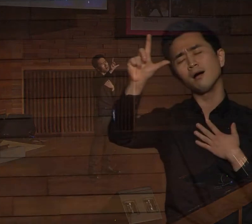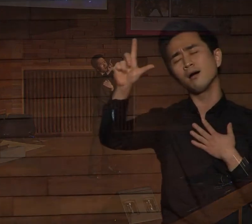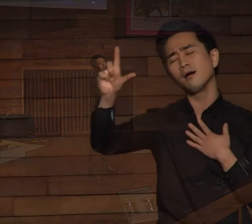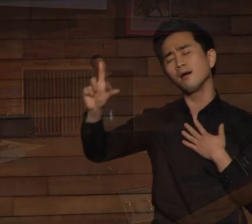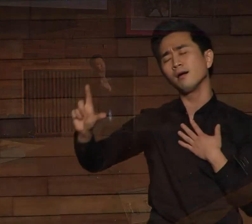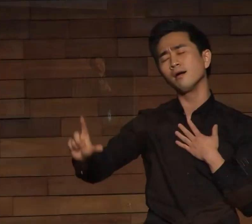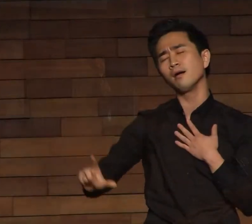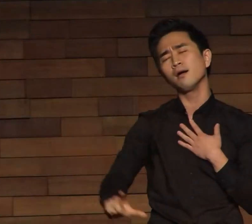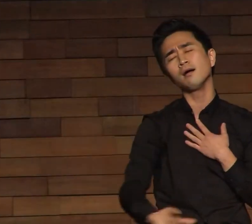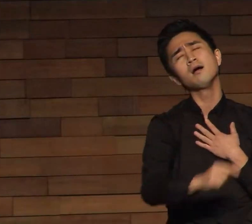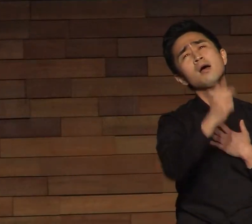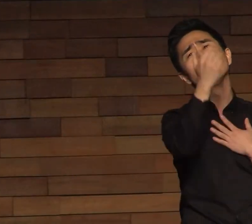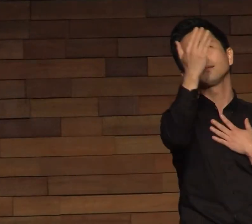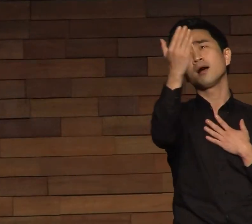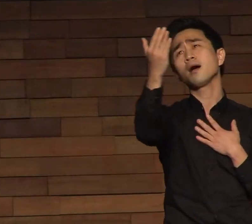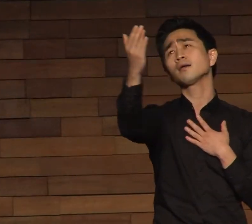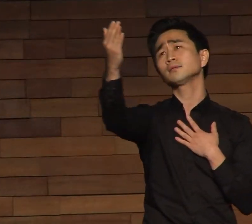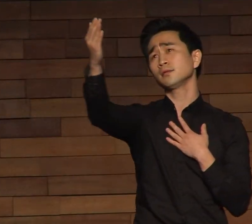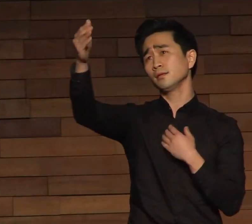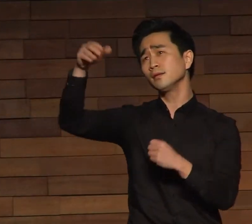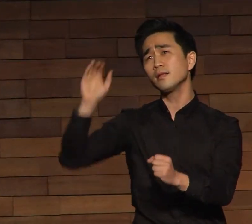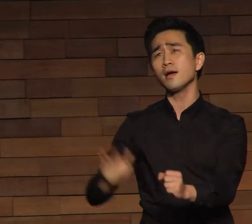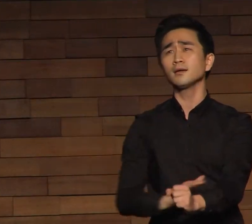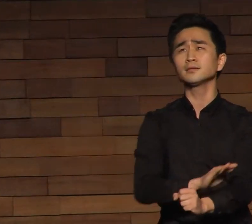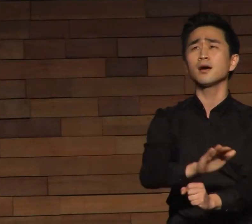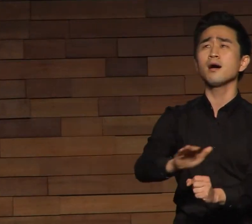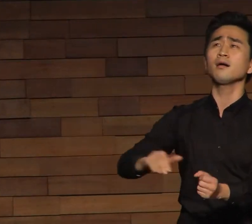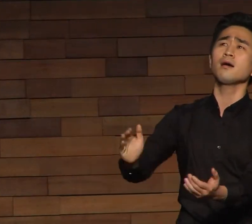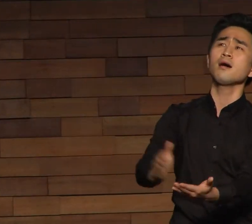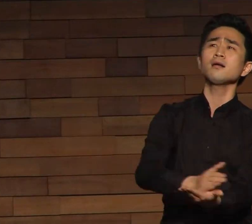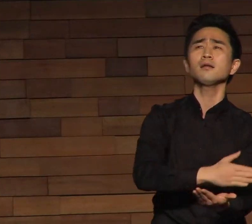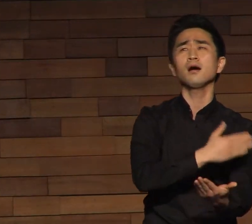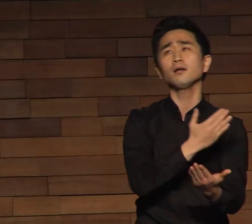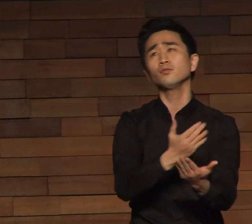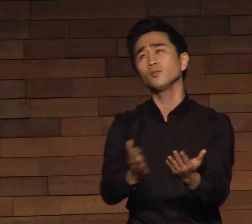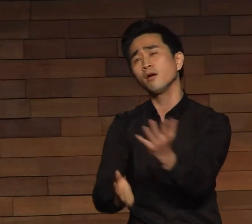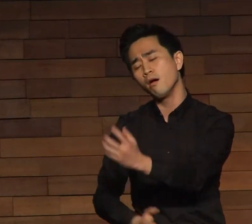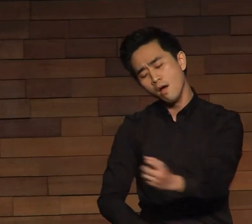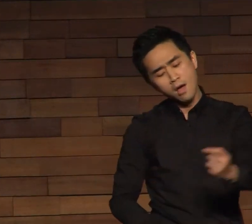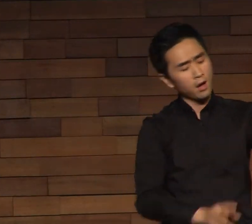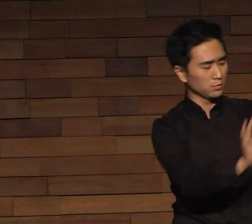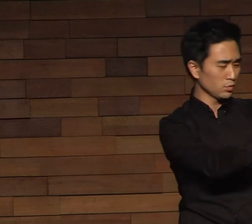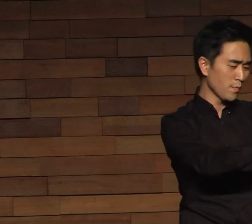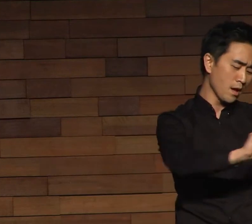나 이제